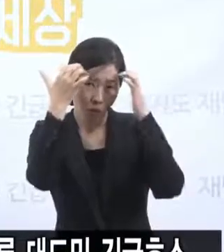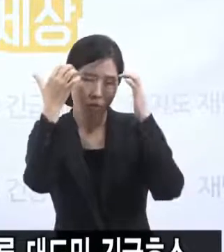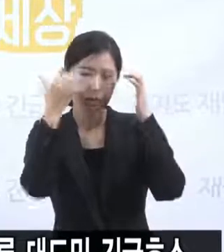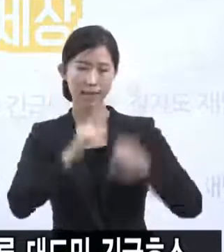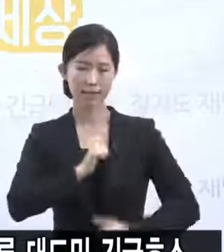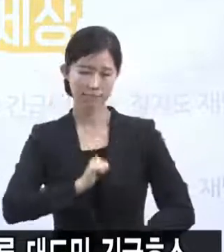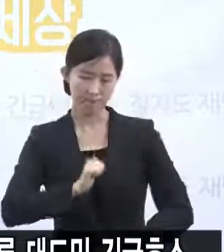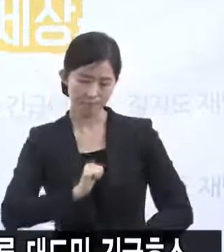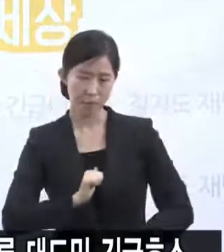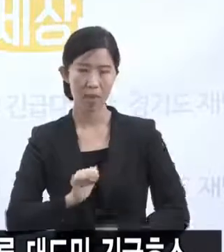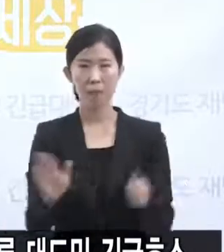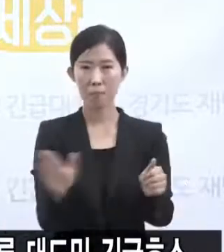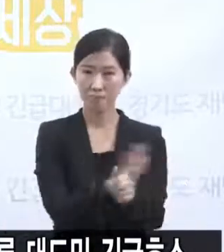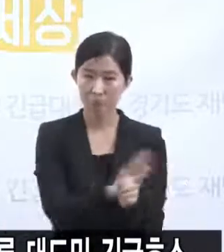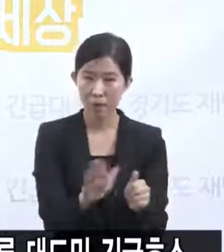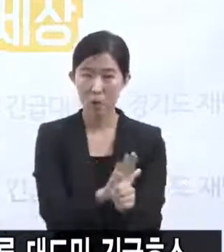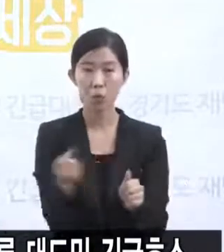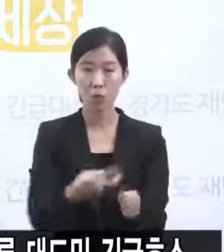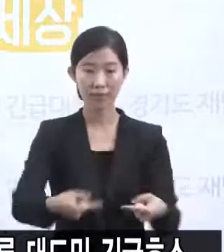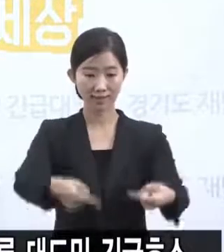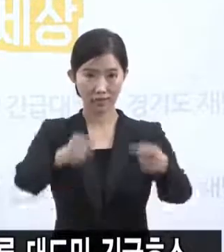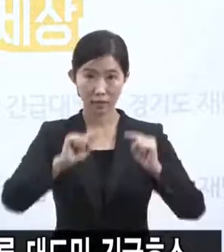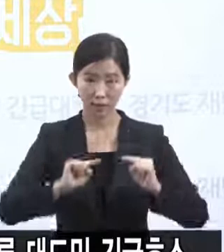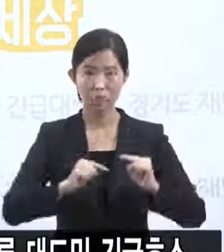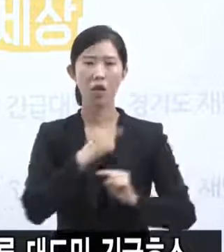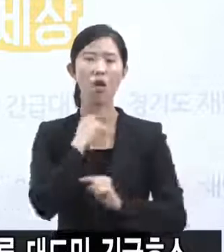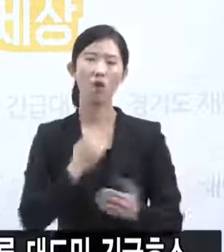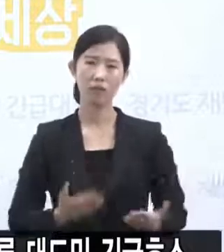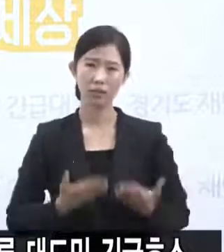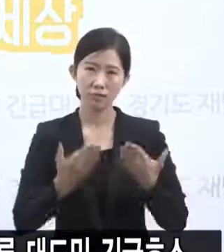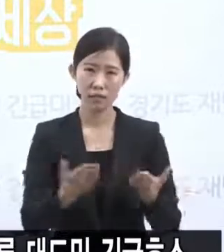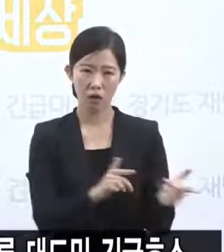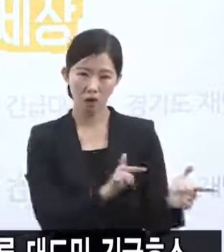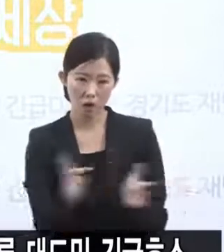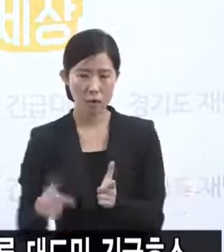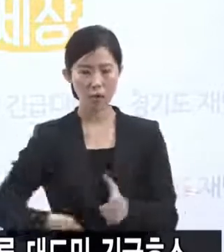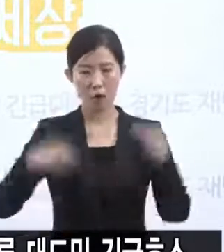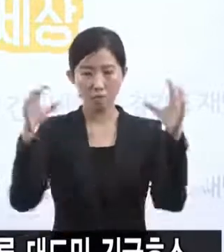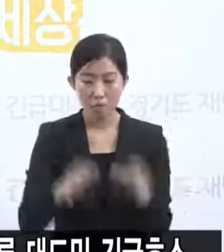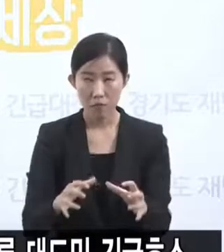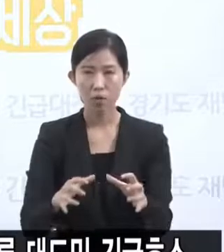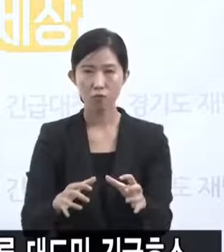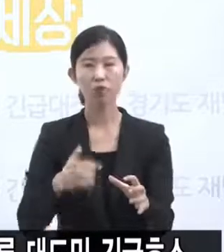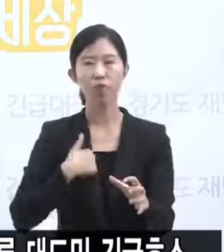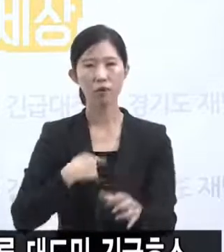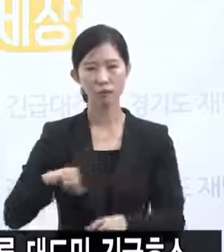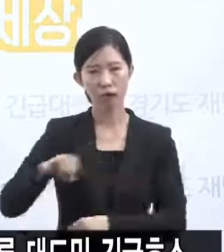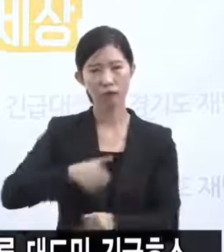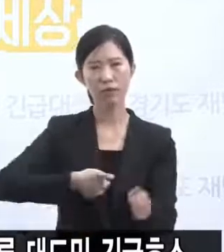참여와 헌신 협력을 통해서 또 이겨낼 수 있습니다. 감사합니다.